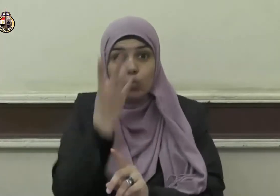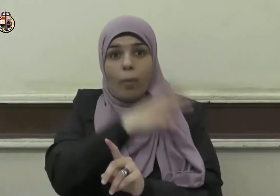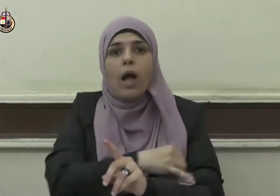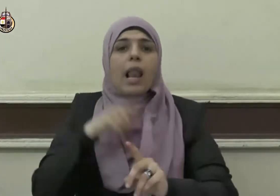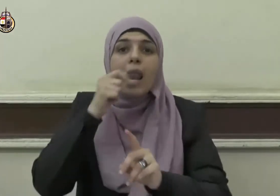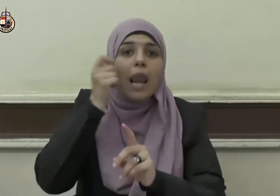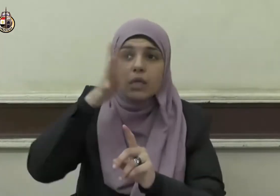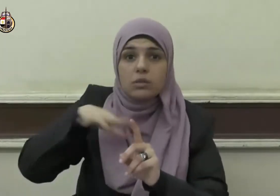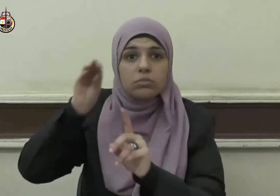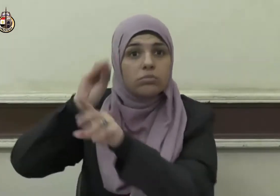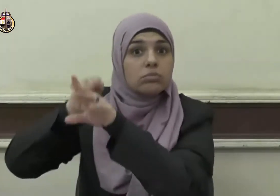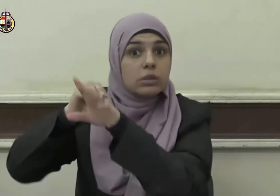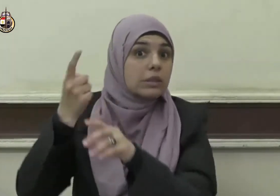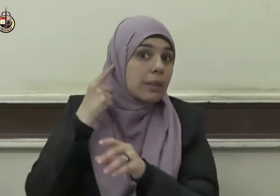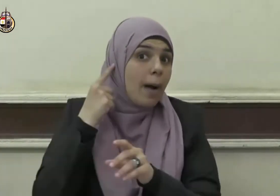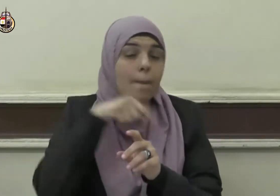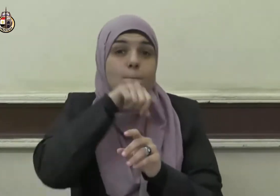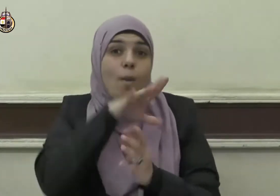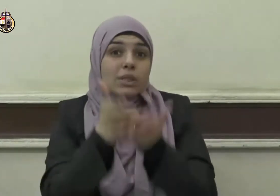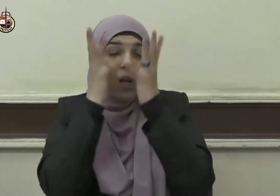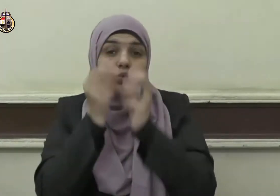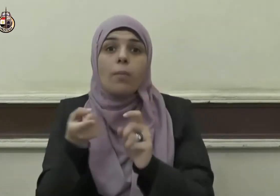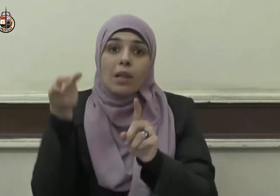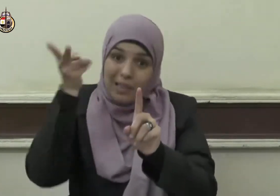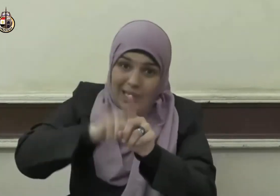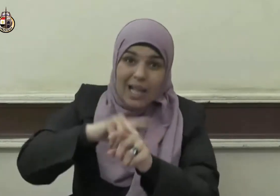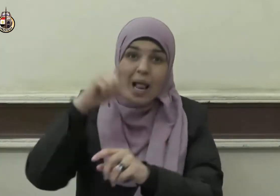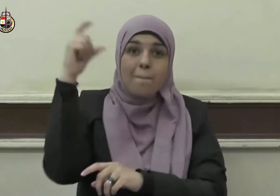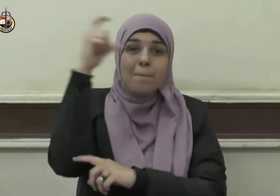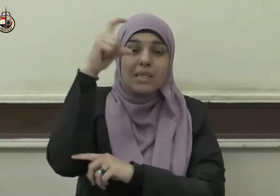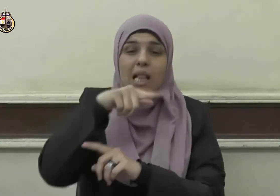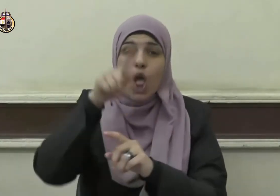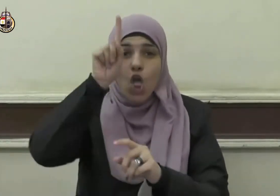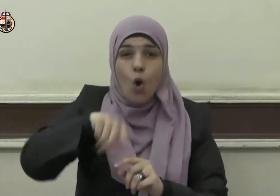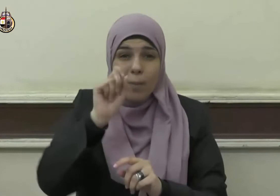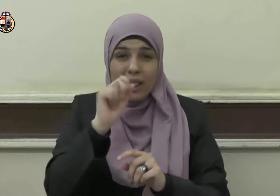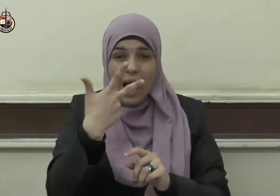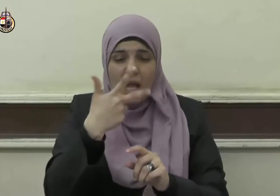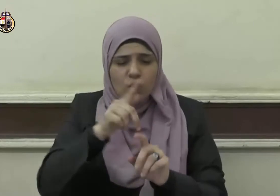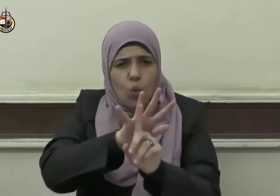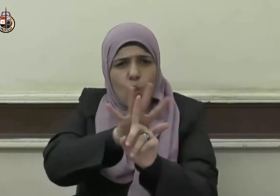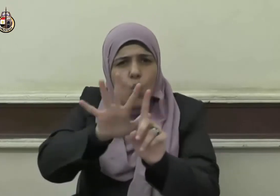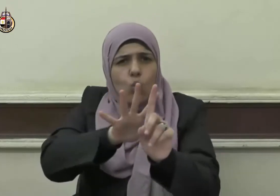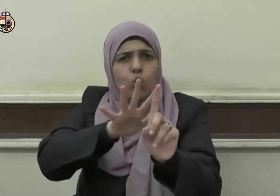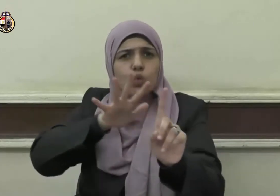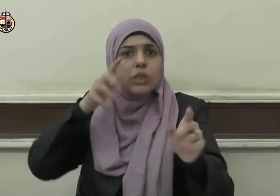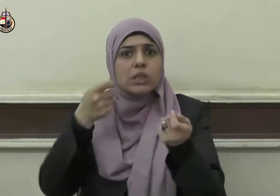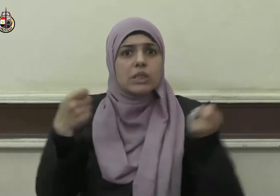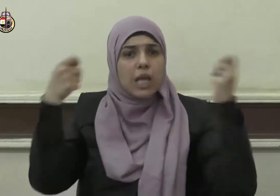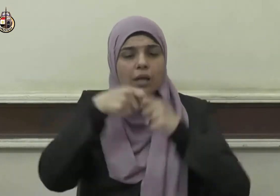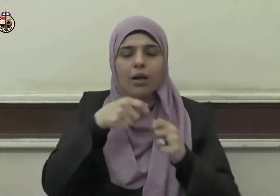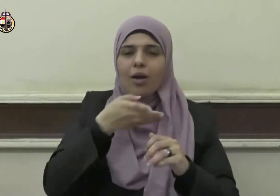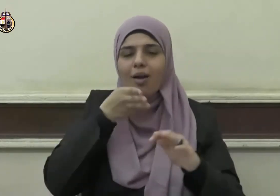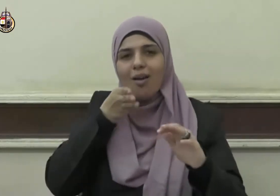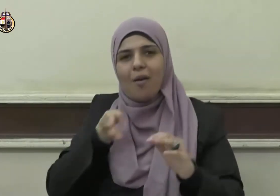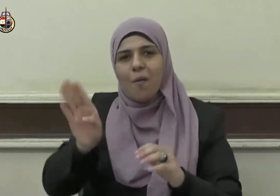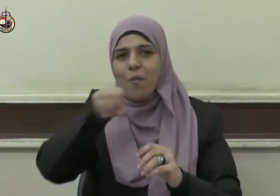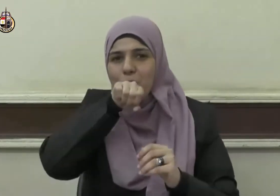فكثر أحمل المسجد من الليلة الثالثة فخرج رسول الله صلى الله عليه وسلم